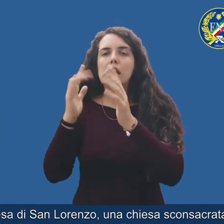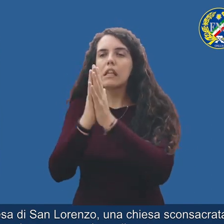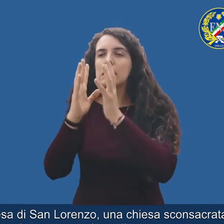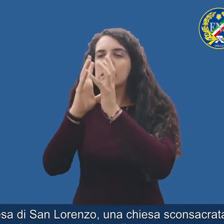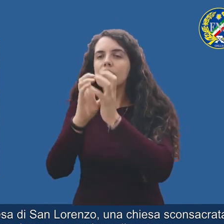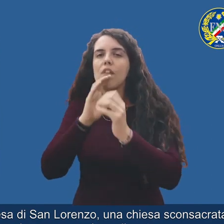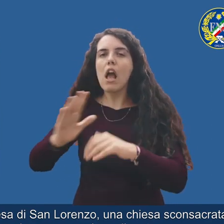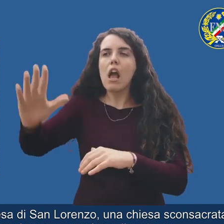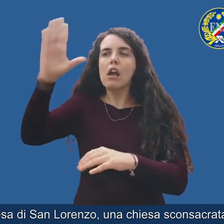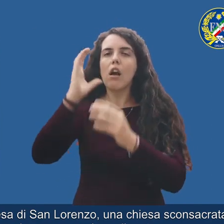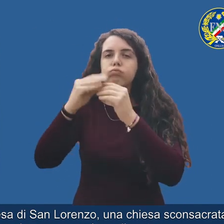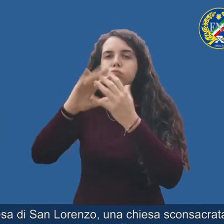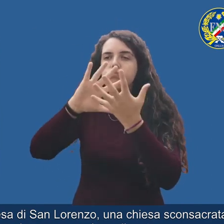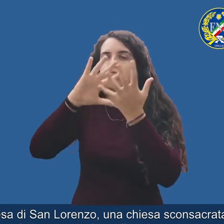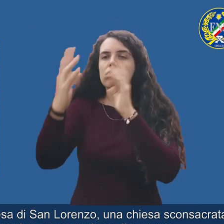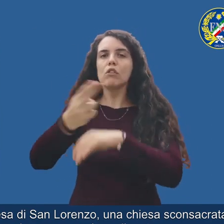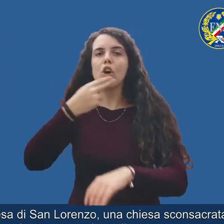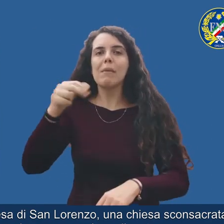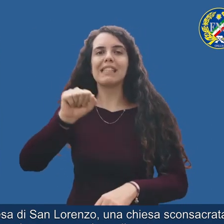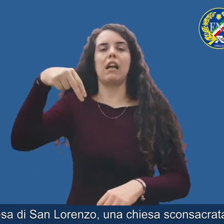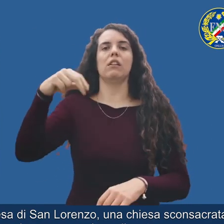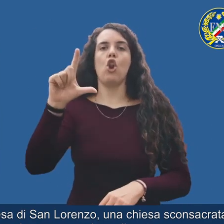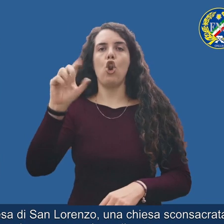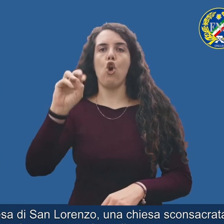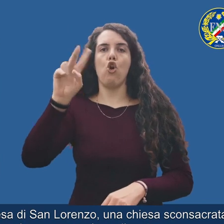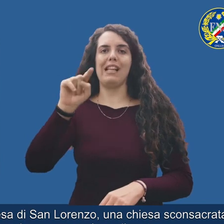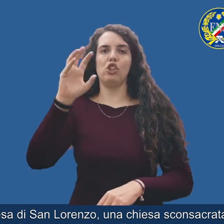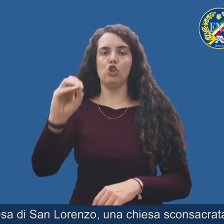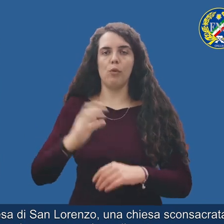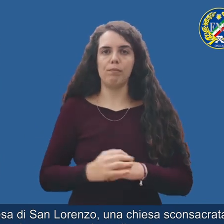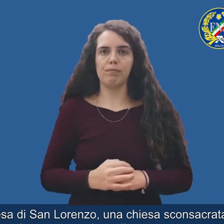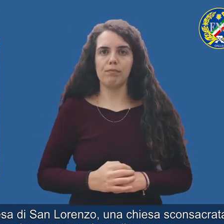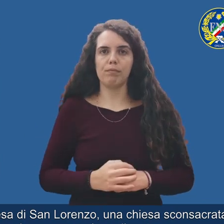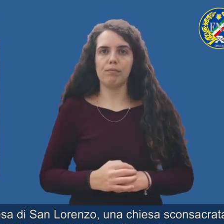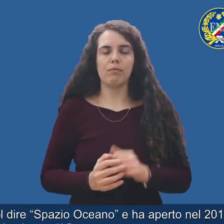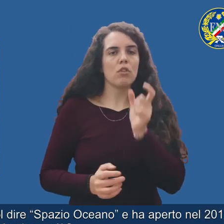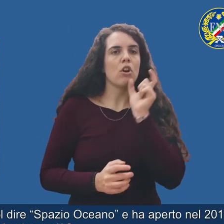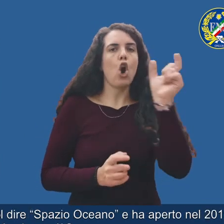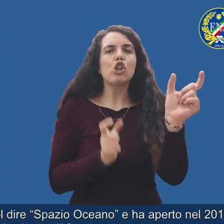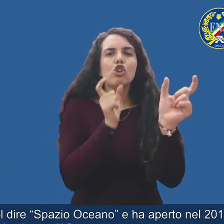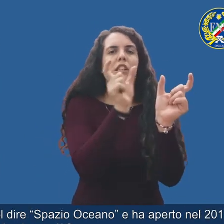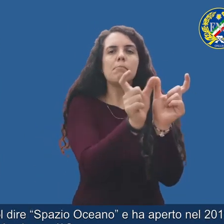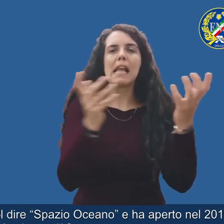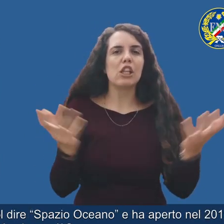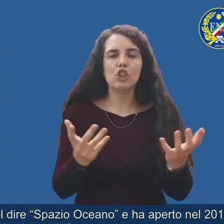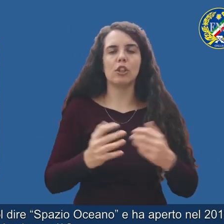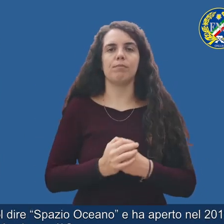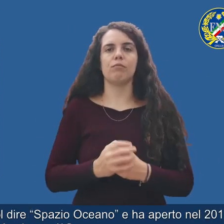di San Lorenzo, una chiesa sconsacrata riaperta grazie a una poderosa operazione di restauro. Ocean Space letteralmente vuol